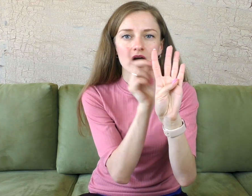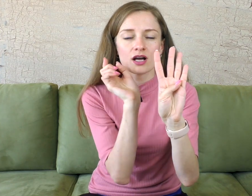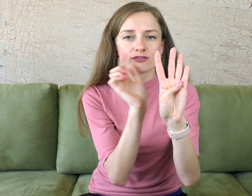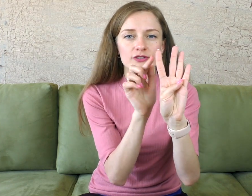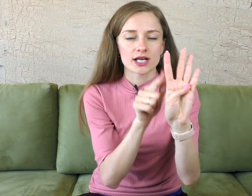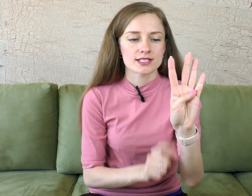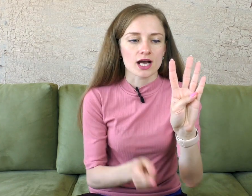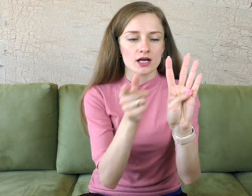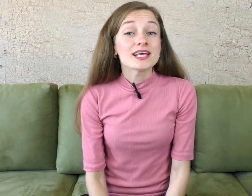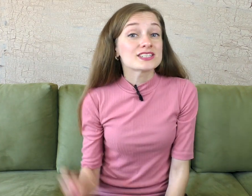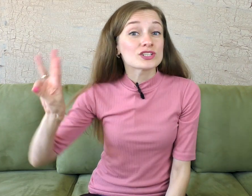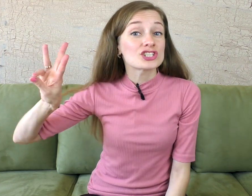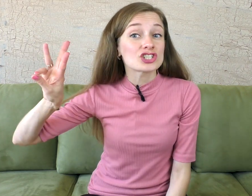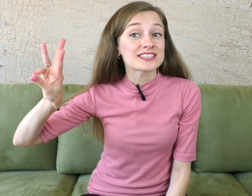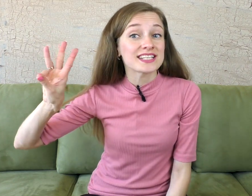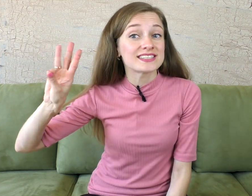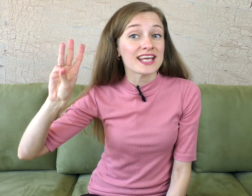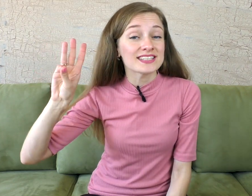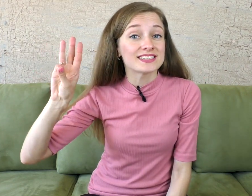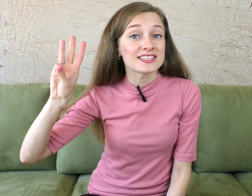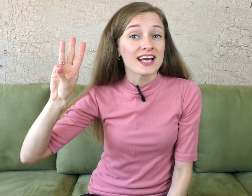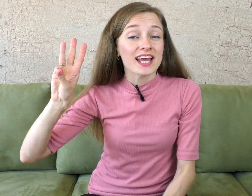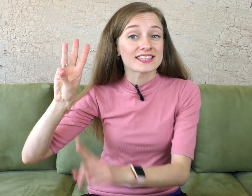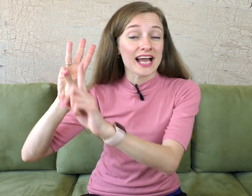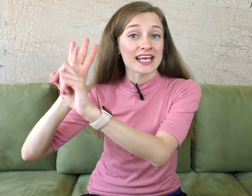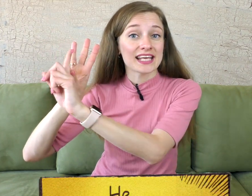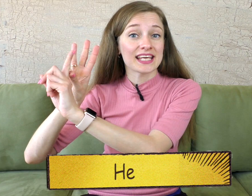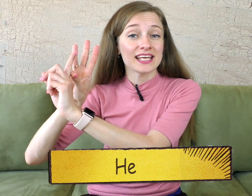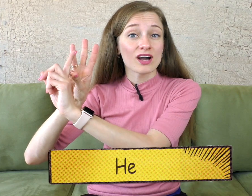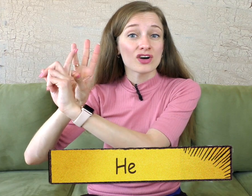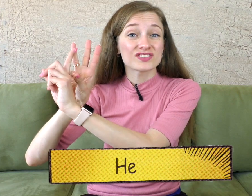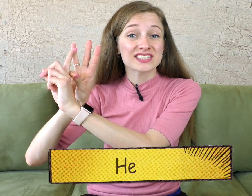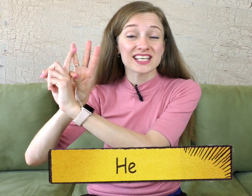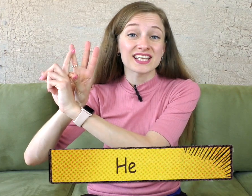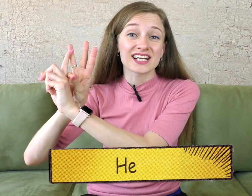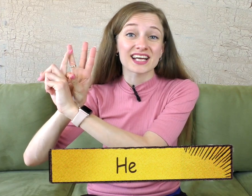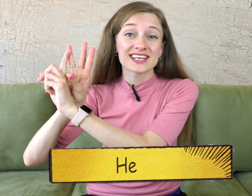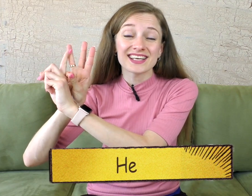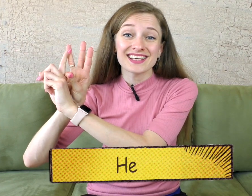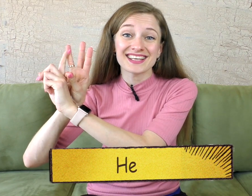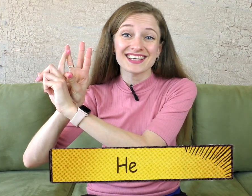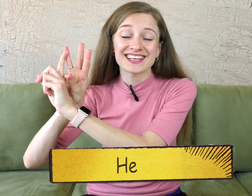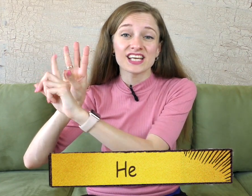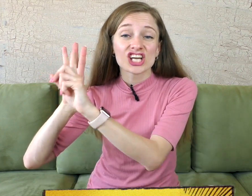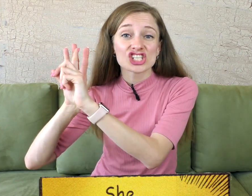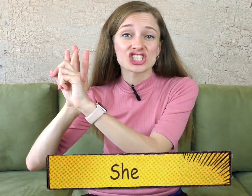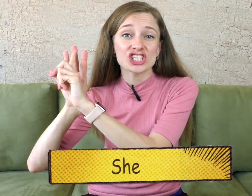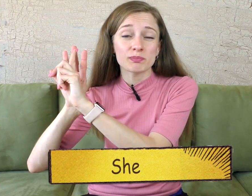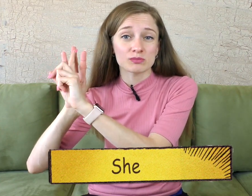в гостях. И есть у нас еще соседи, это he, он всегда хихикает. He, he, he, she, потому